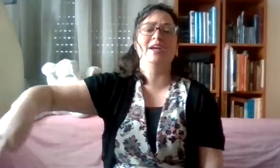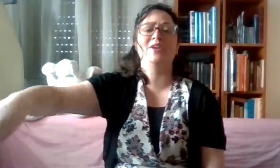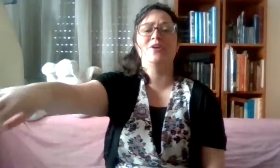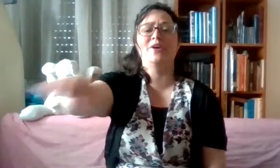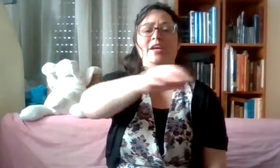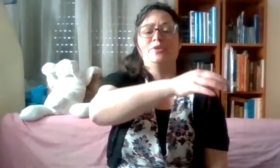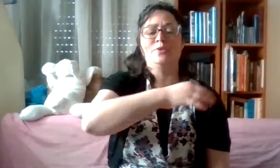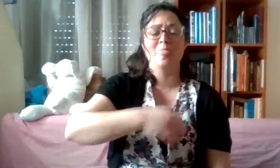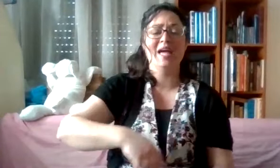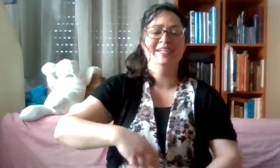אלוהנו.